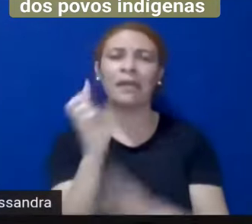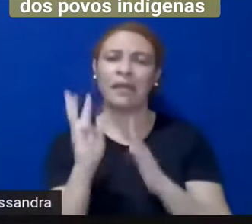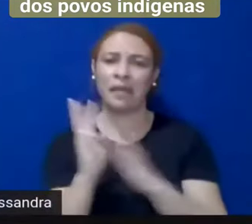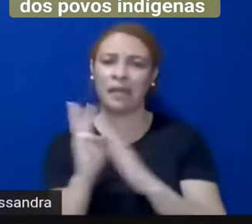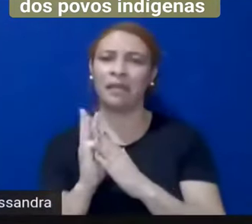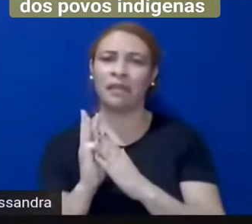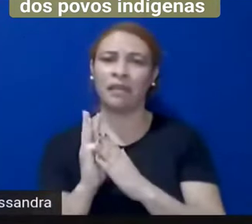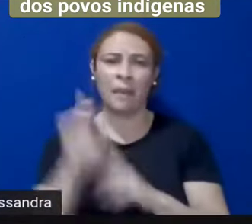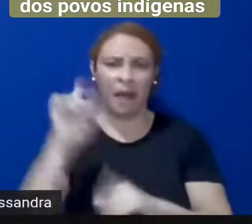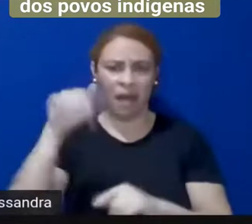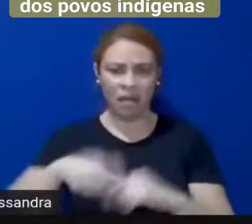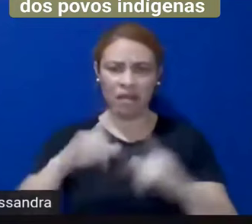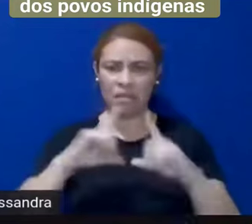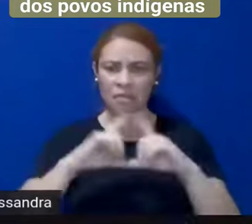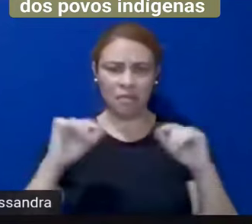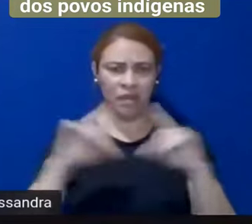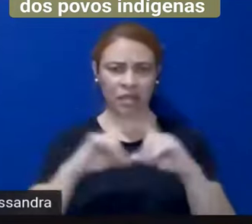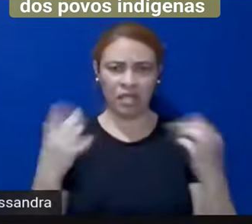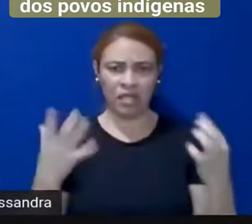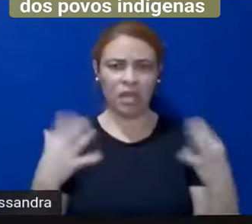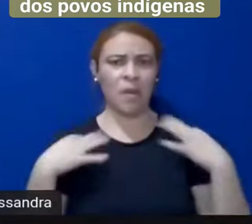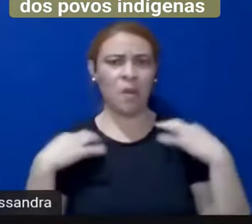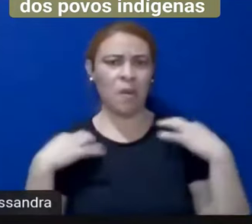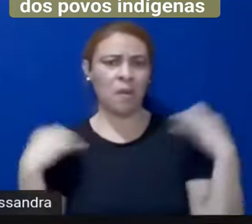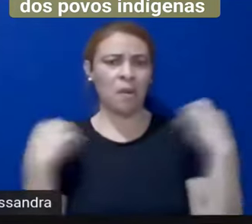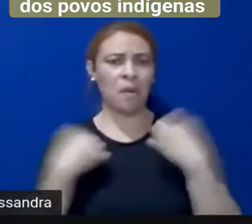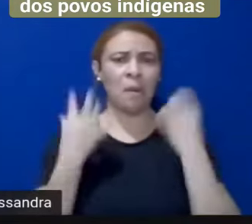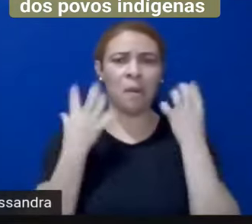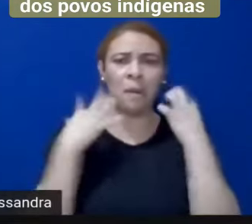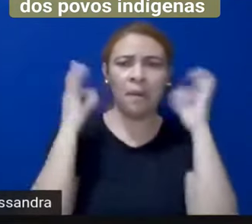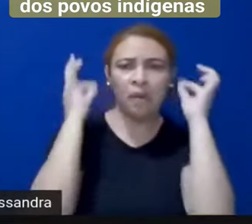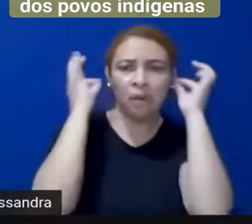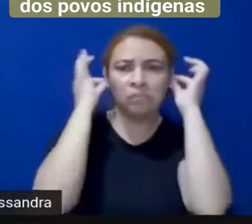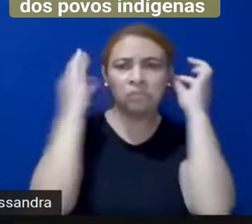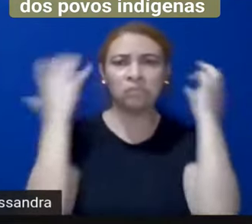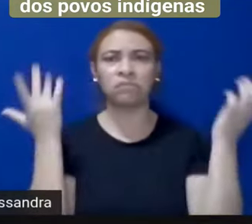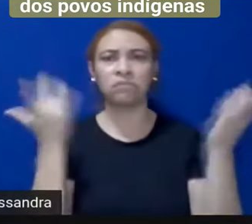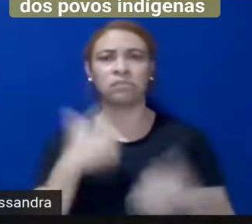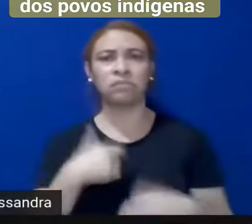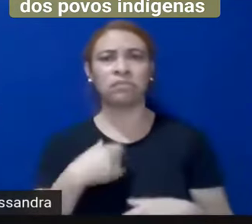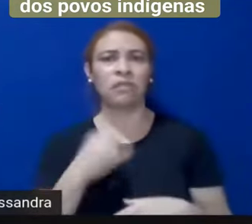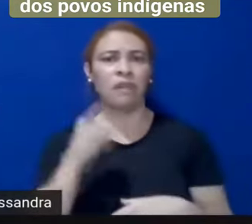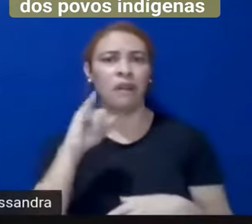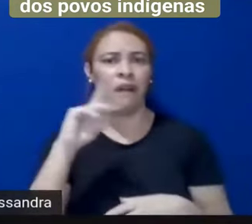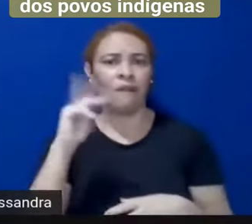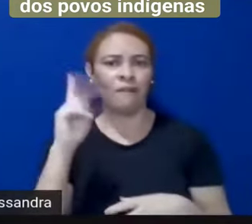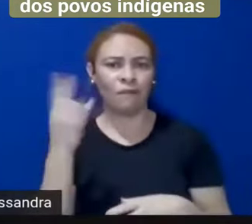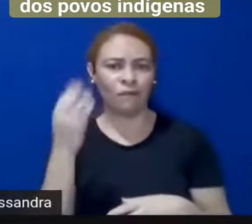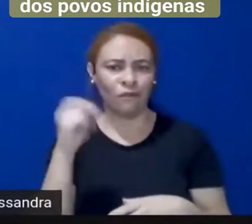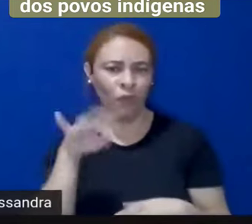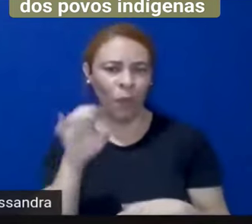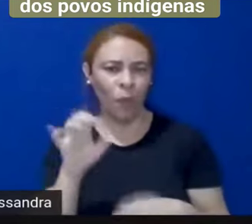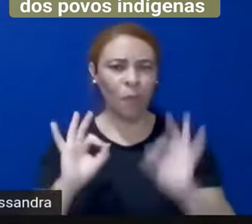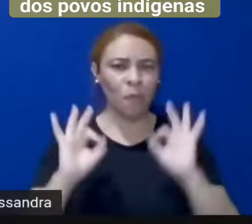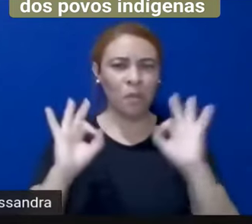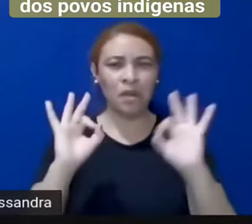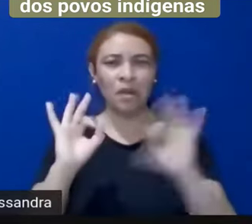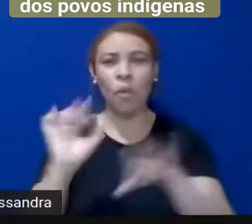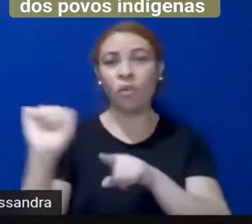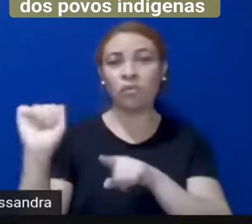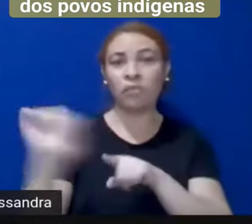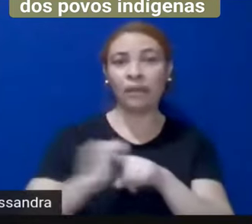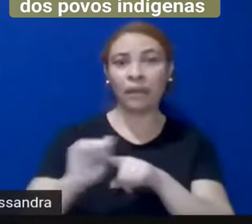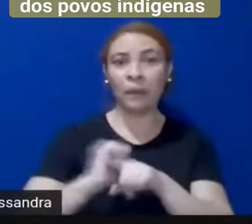Brasília utilizando de um iPhone ou um tênis, seja lá qual for a marca, mas isso não